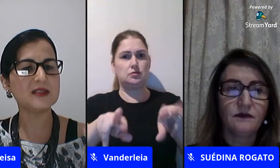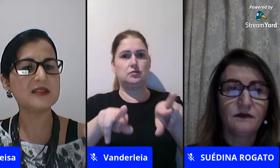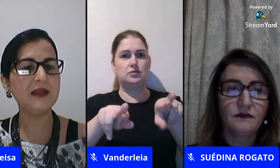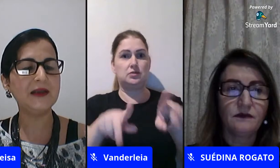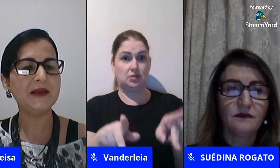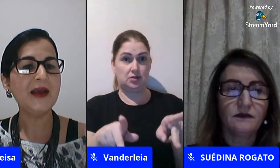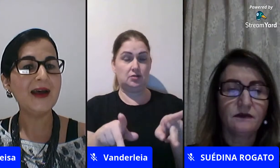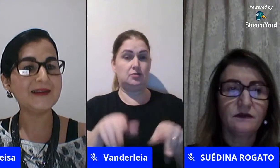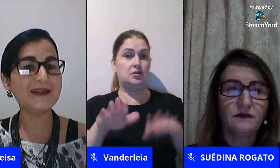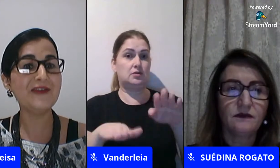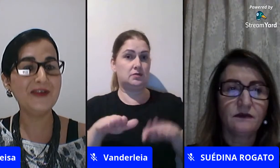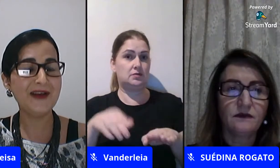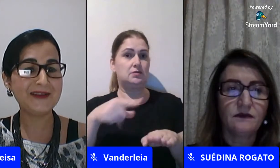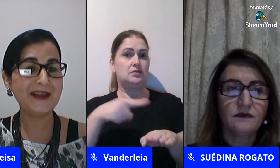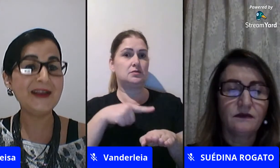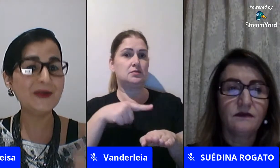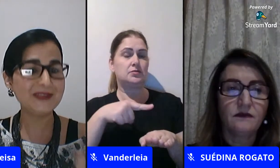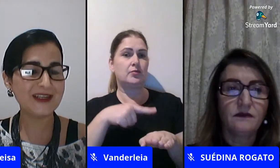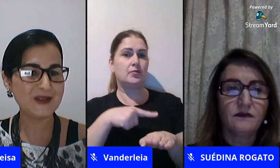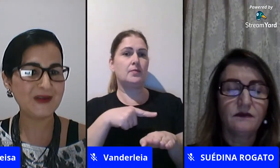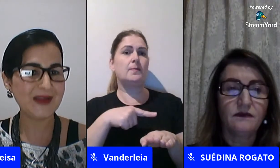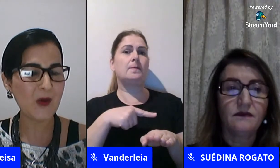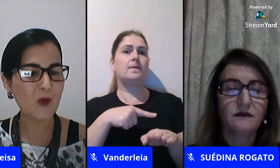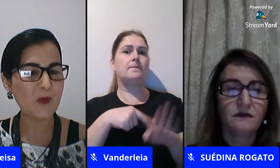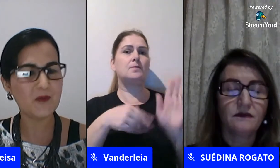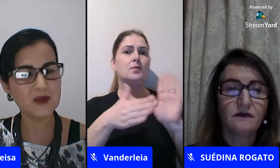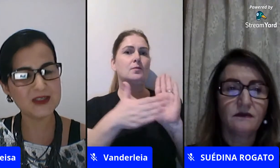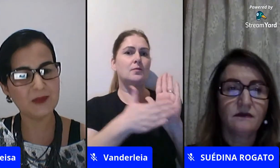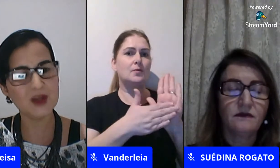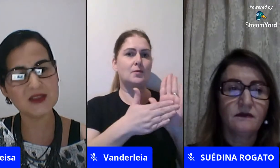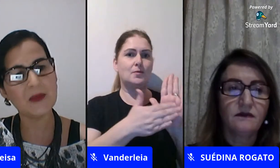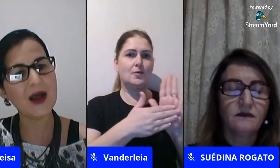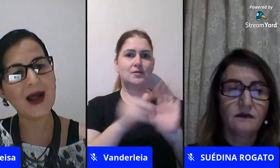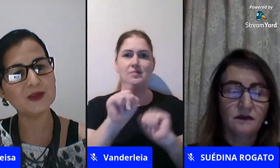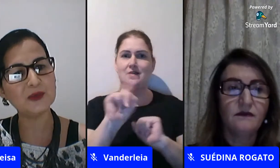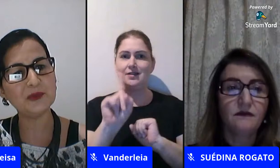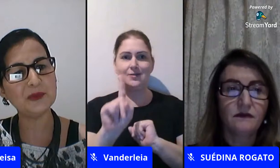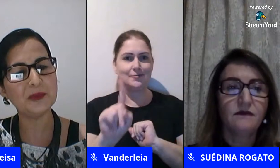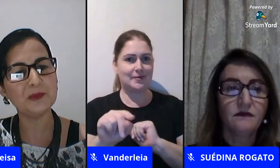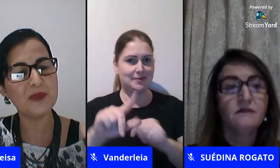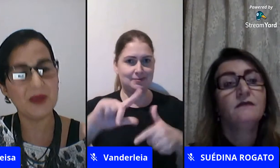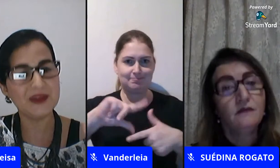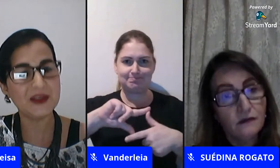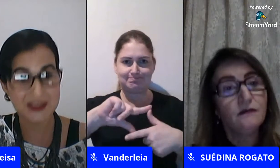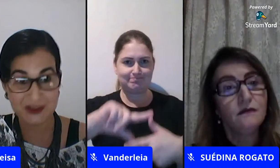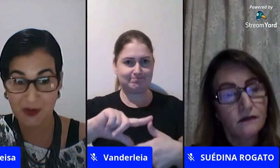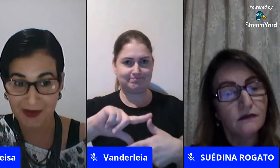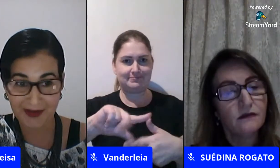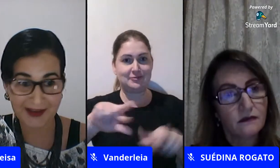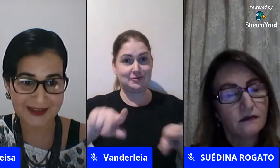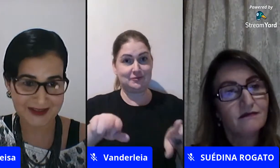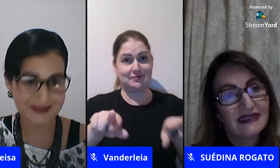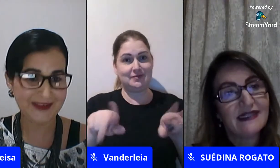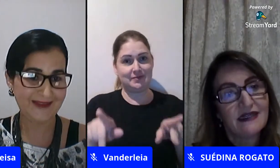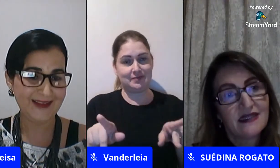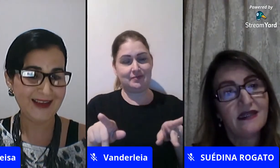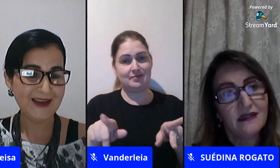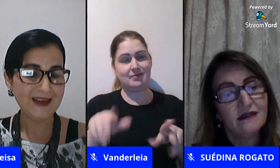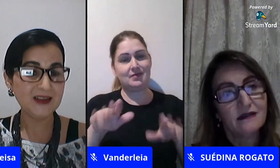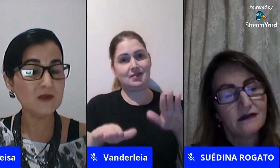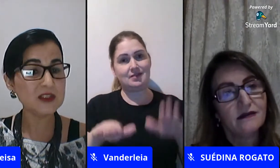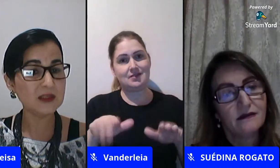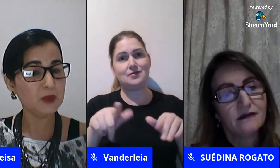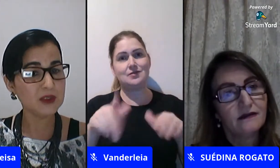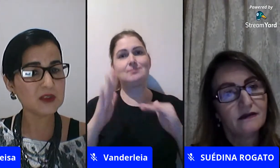proposta assim até não tradicional você pode ser barrado dependendo se a escola é tradicional